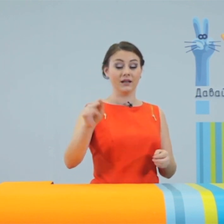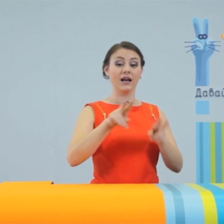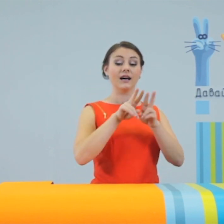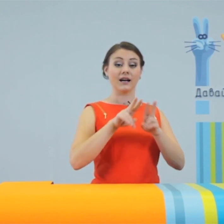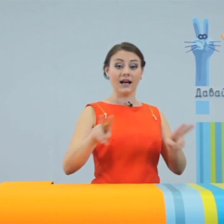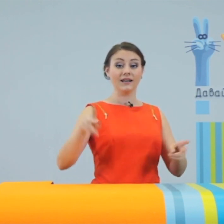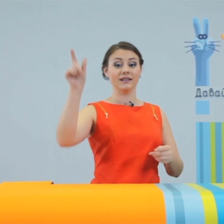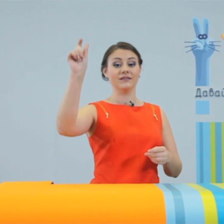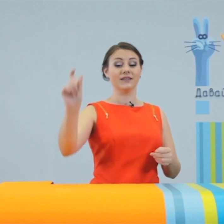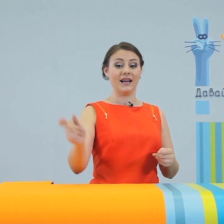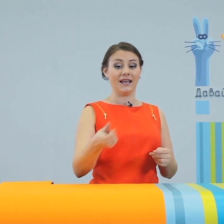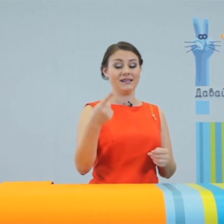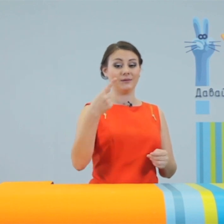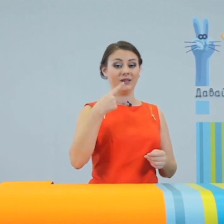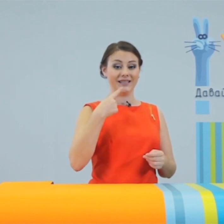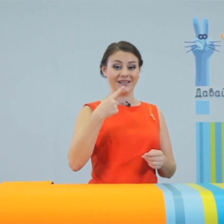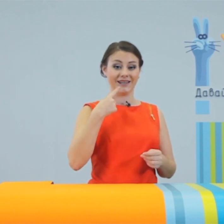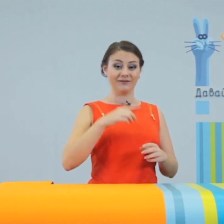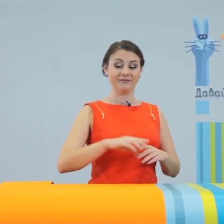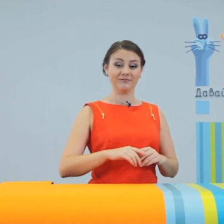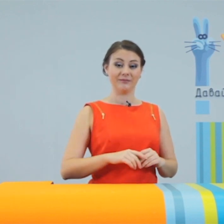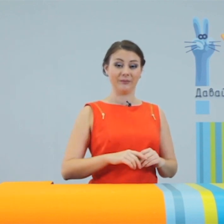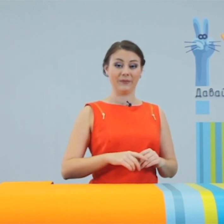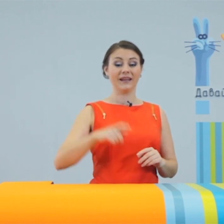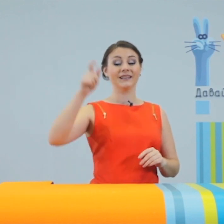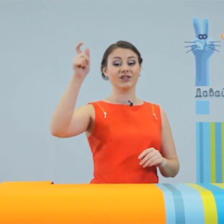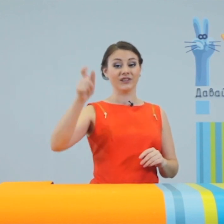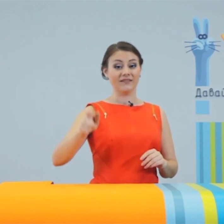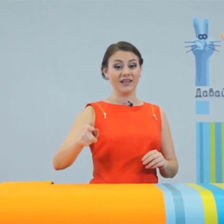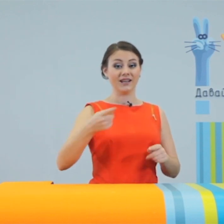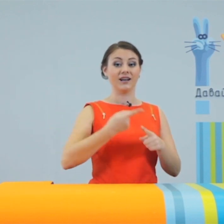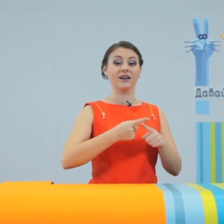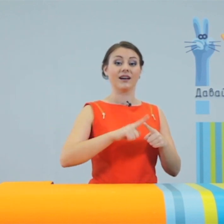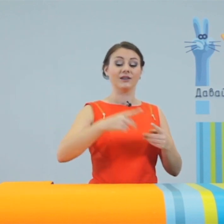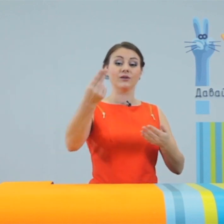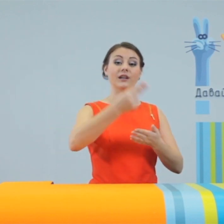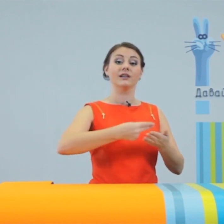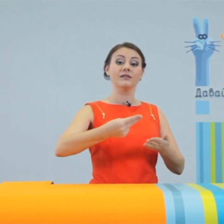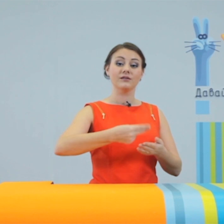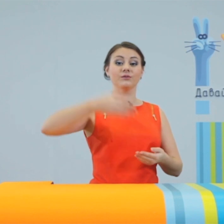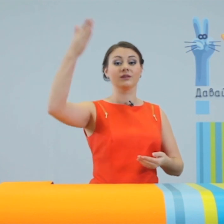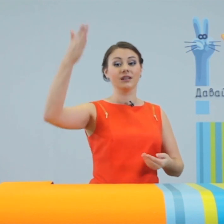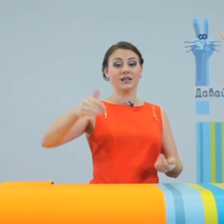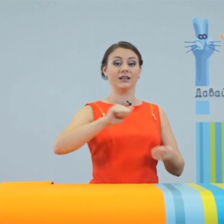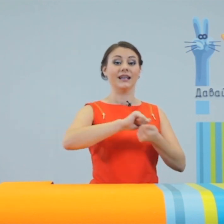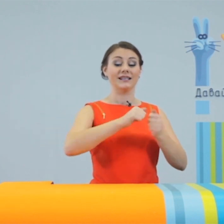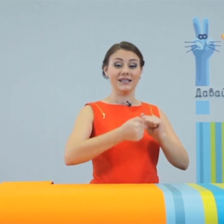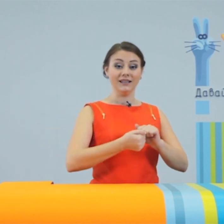как и в итальянском языке. Человека, который рисуют, на стенах